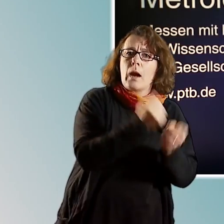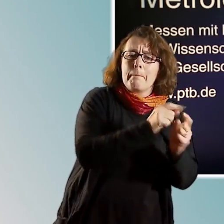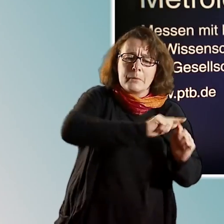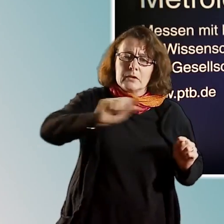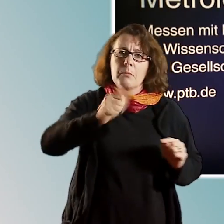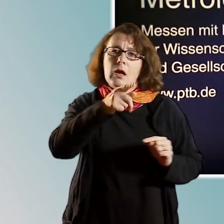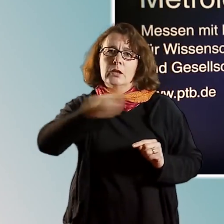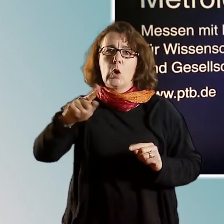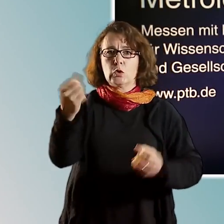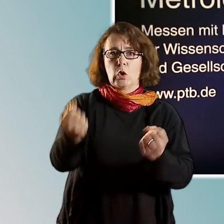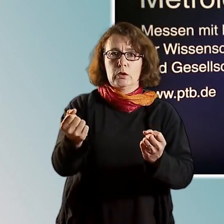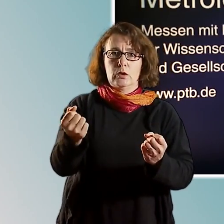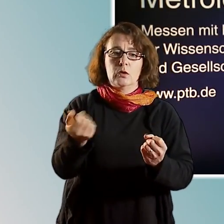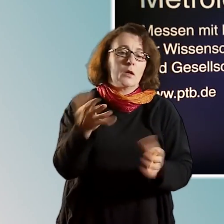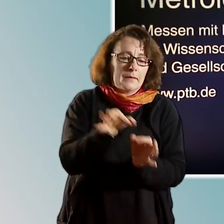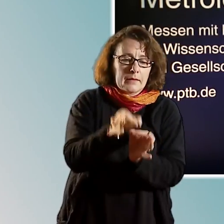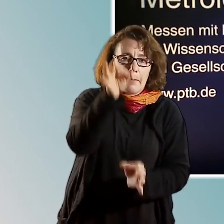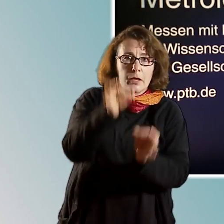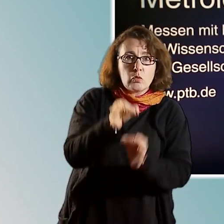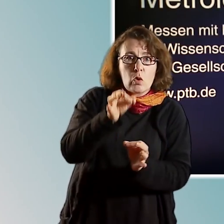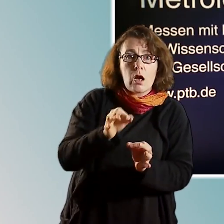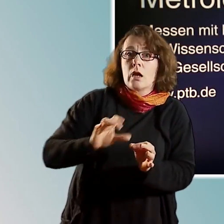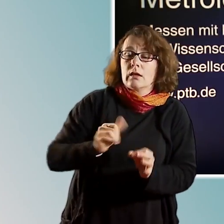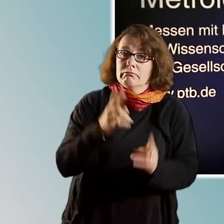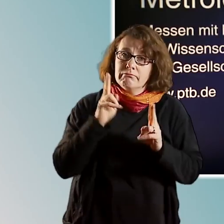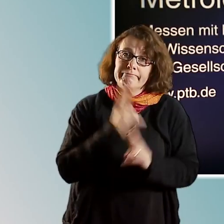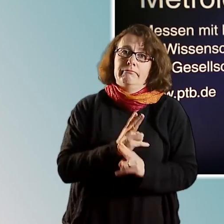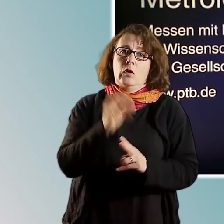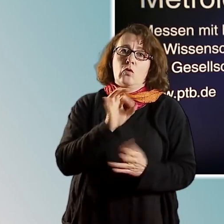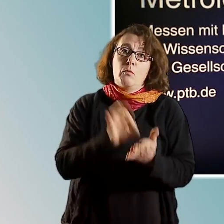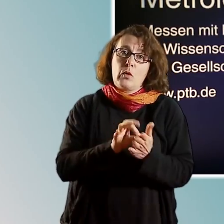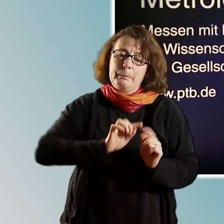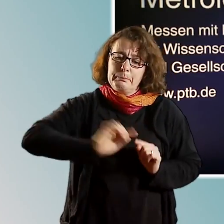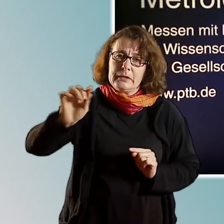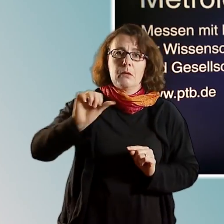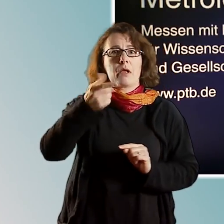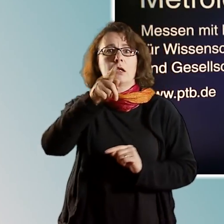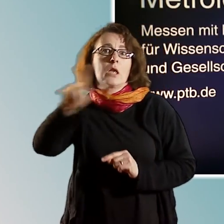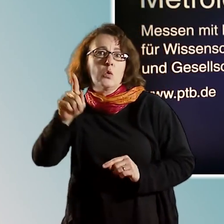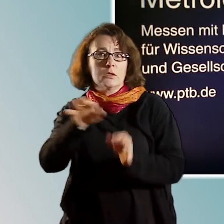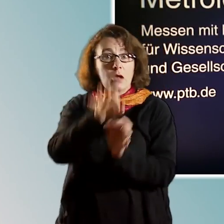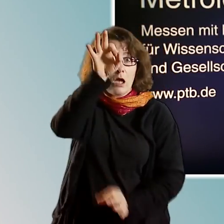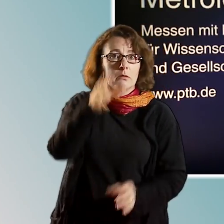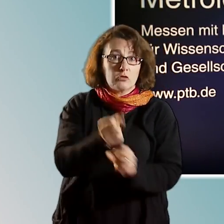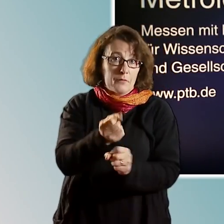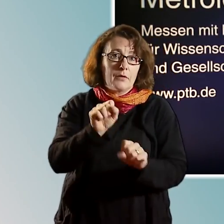Temperatur fast vom absoluten Nullpunkt bis hin zu mehreren tausend Grad. Und unsere wissenschaftlichen